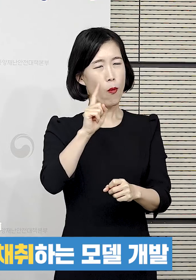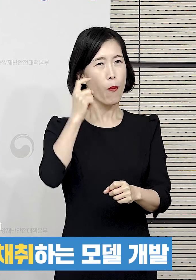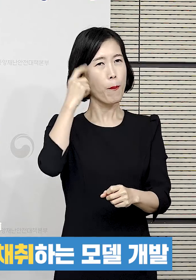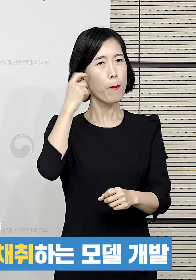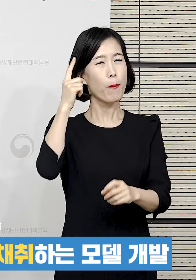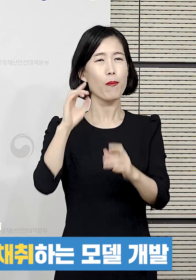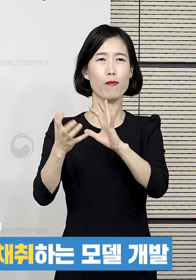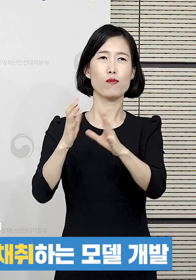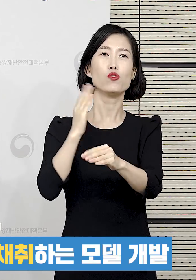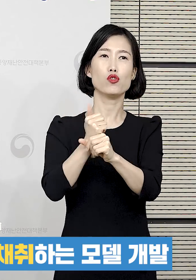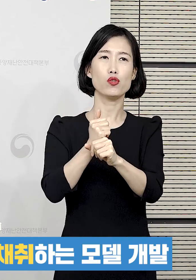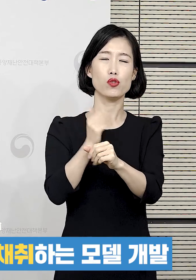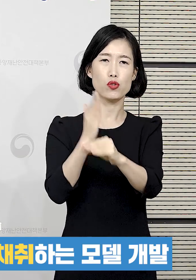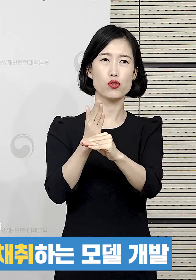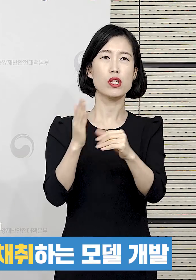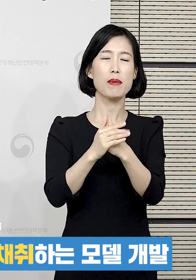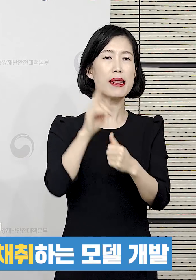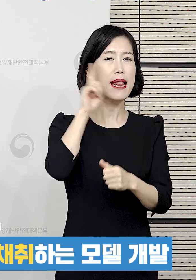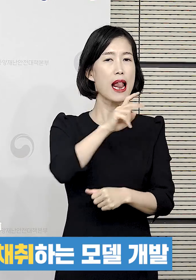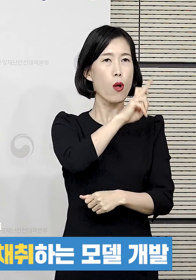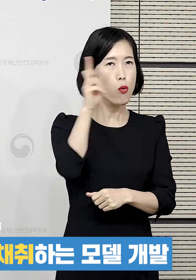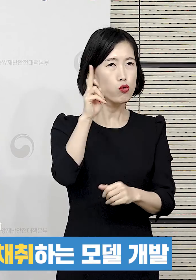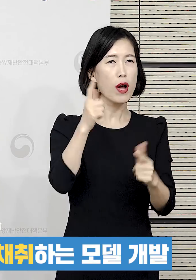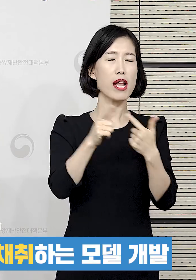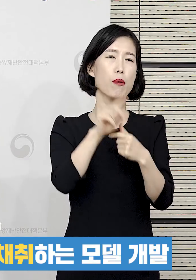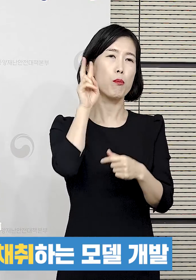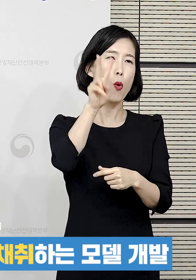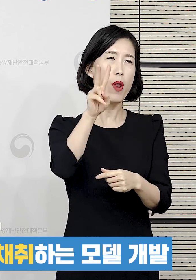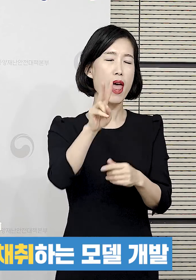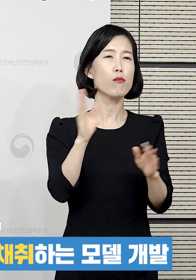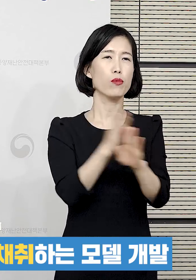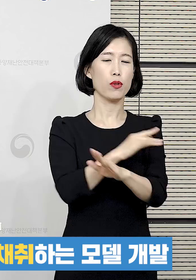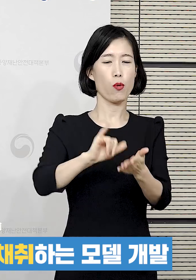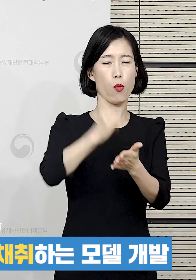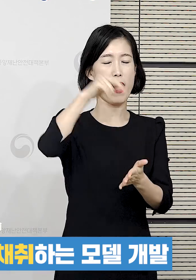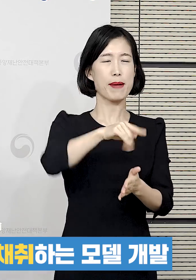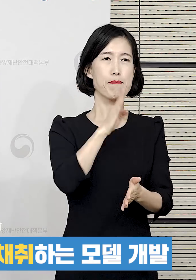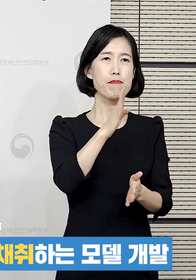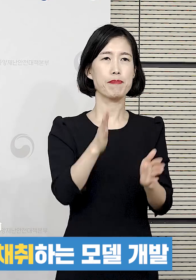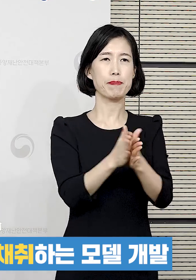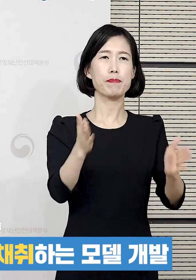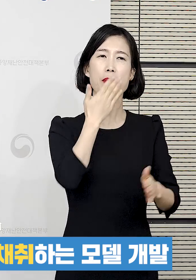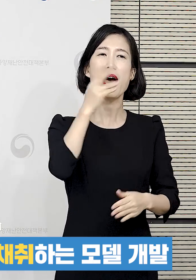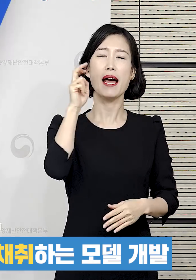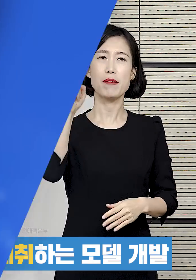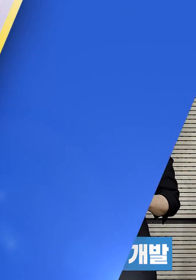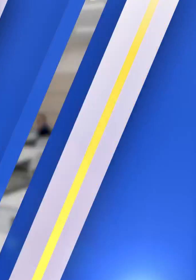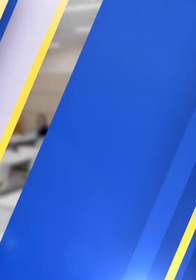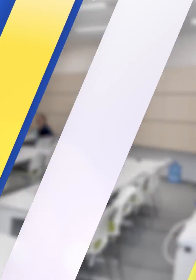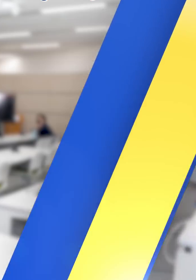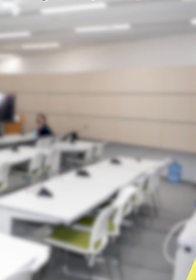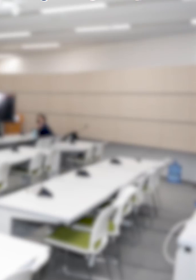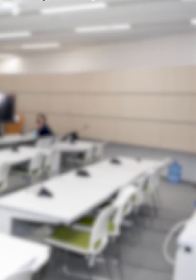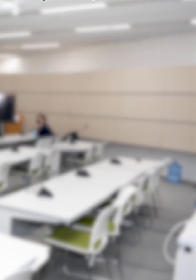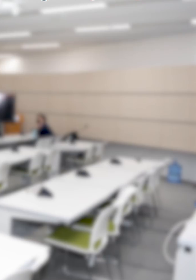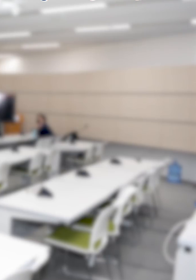새로운 창의적인 모델을 지금 만들고 있는 중이고 그 부분들은 내일 또는 모레 오전부터 공항에서 가동될 수 있을 것 같습니다.